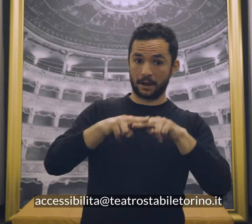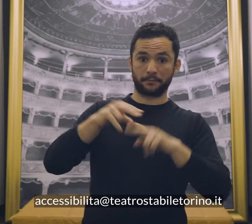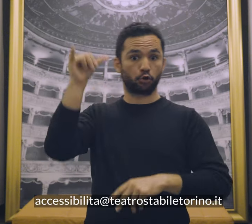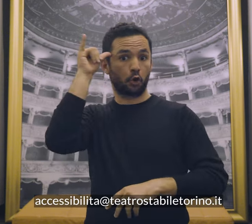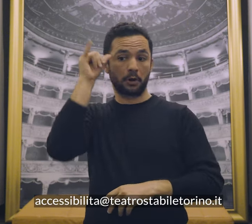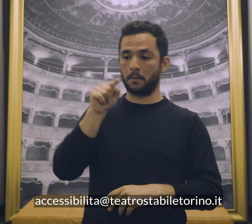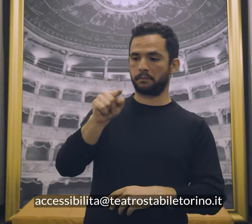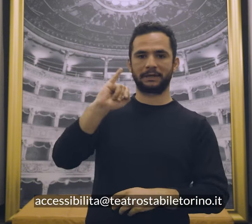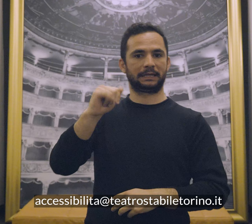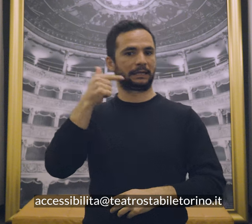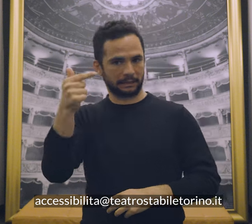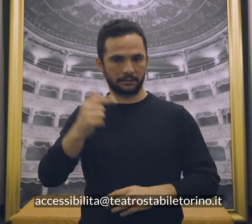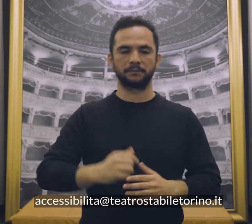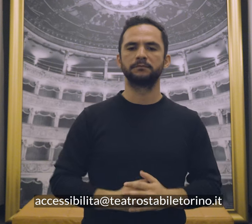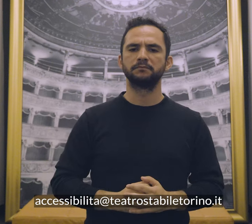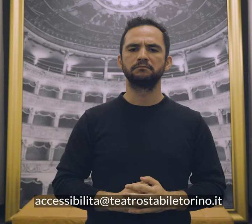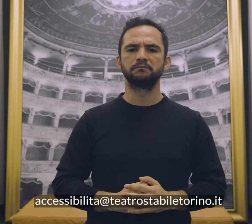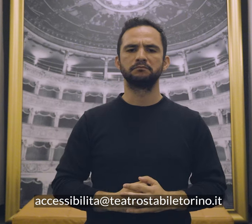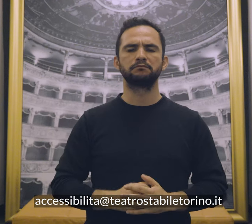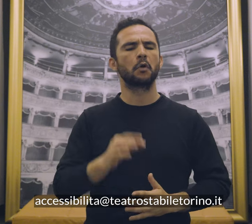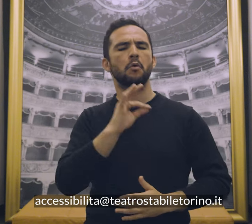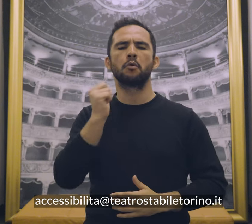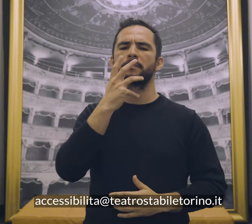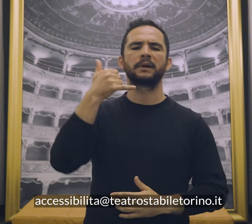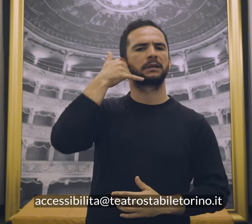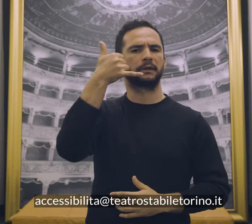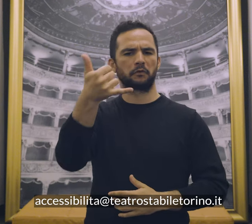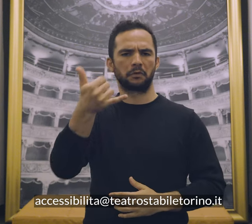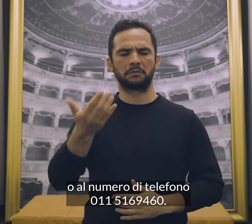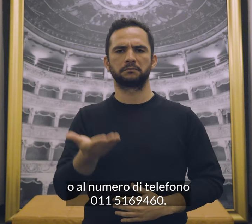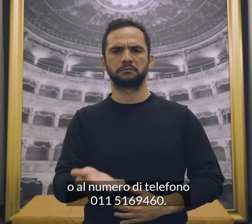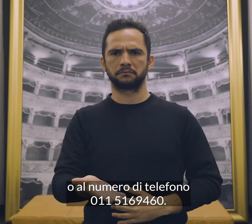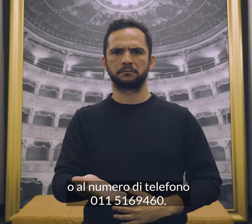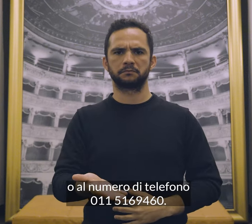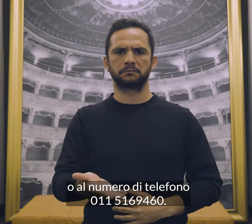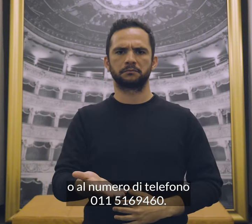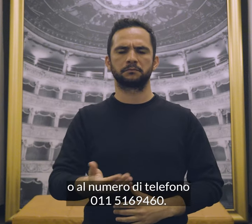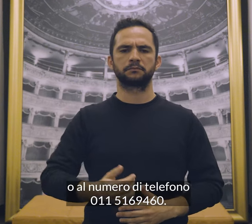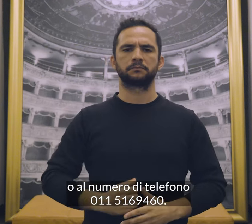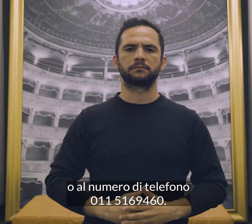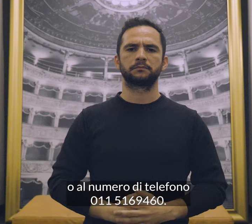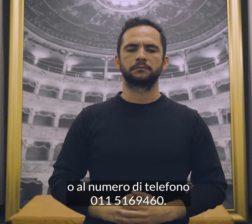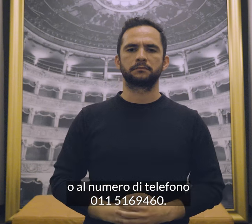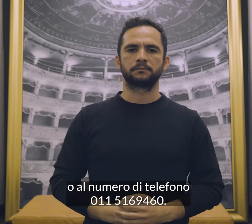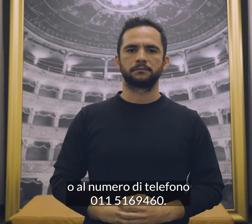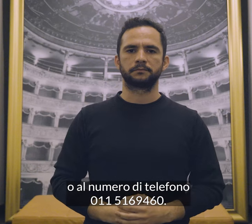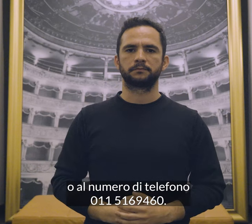'indirizzo accessibilità-teatro-stabile-torino.it o al numero di telefono 011